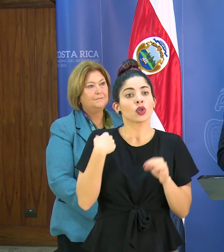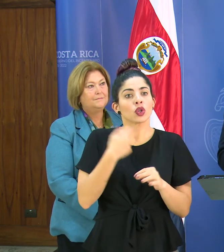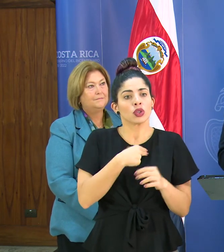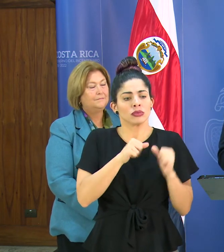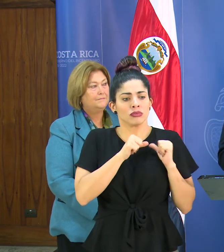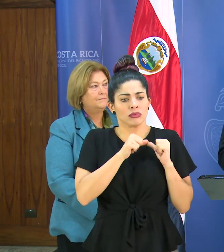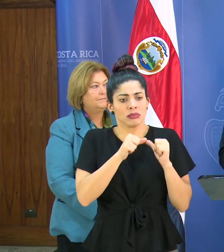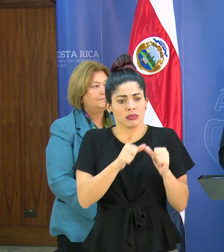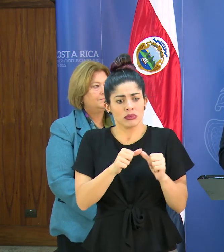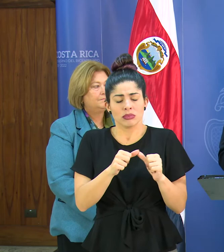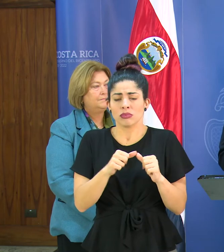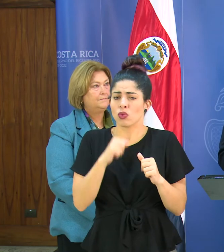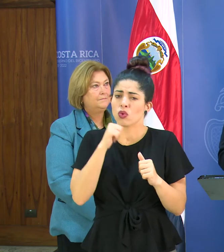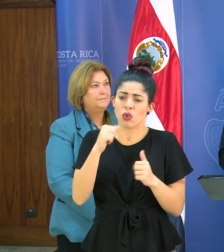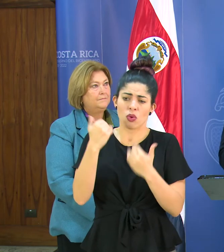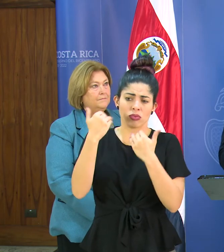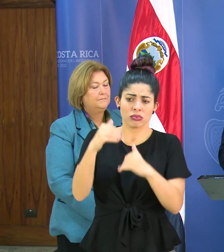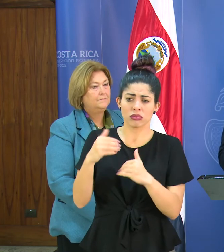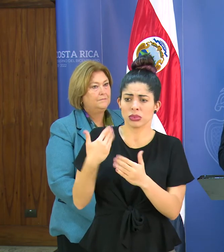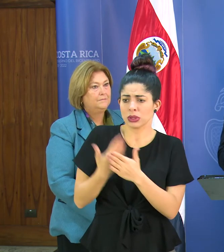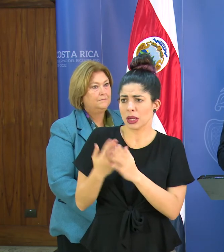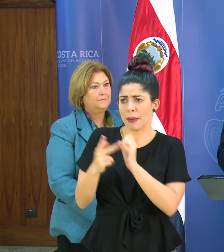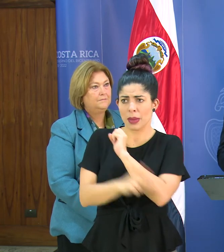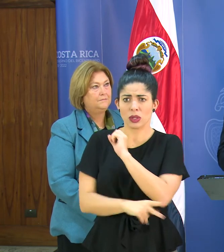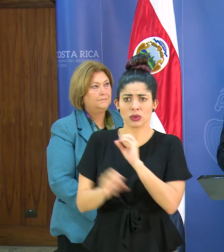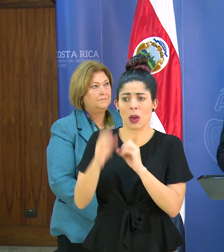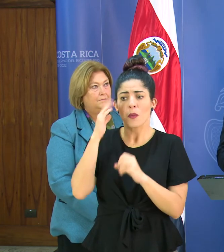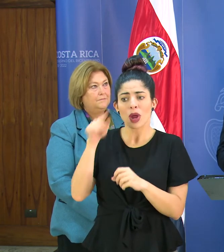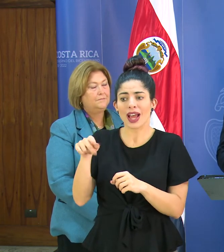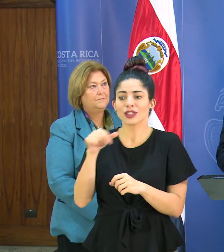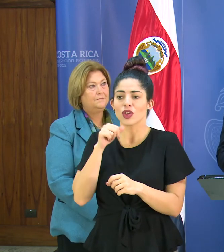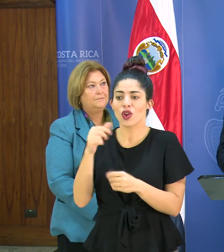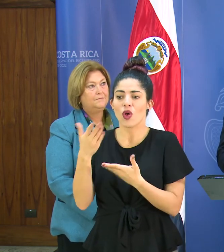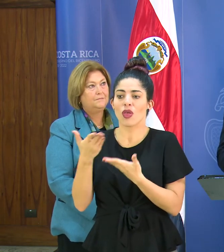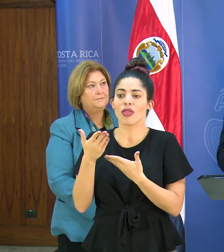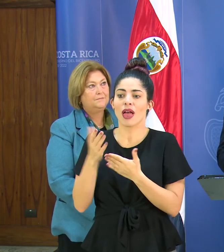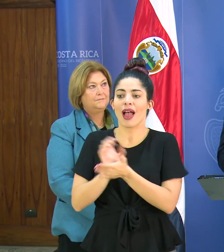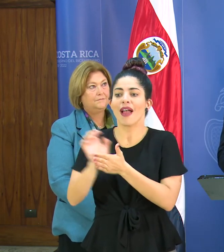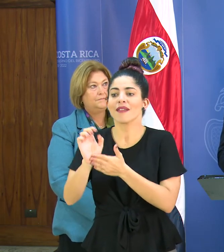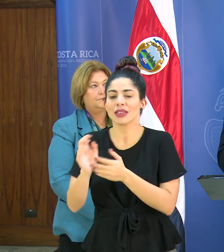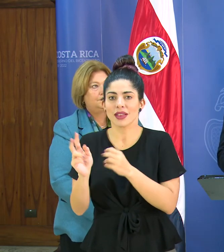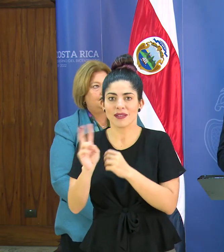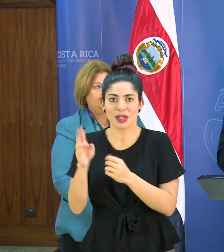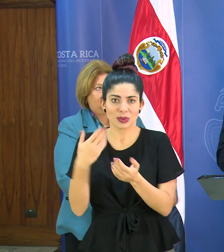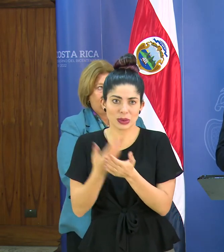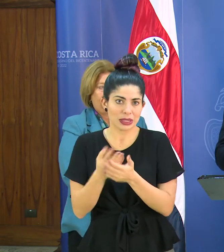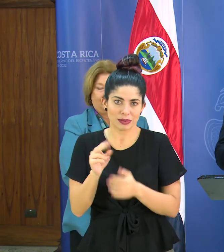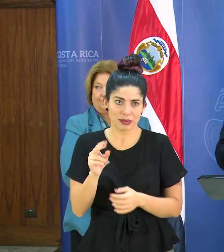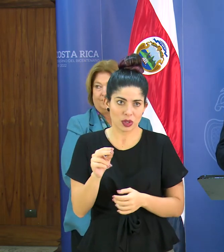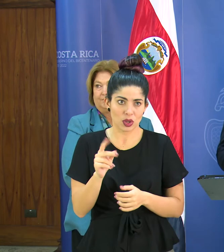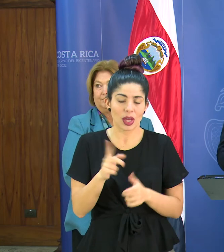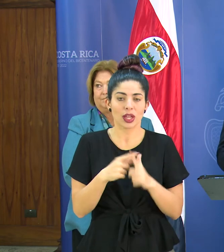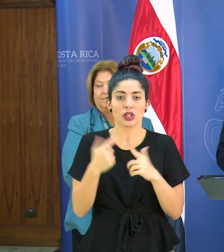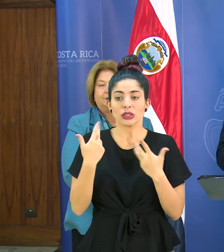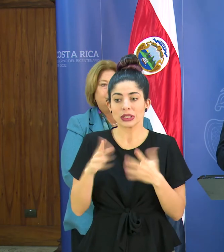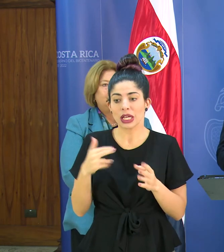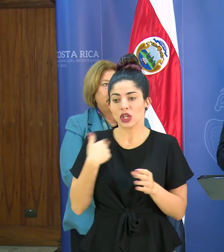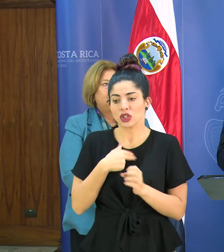nosotros nos hemos mantenido justamente en el no impedir que vengan personas porque eso no impide que el virus llegue a nuestro país y hemos